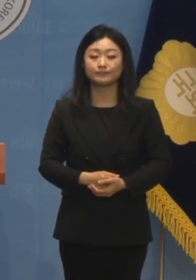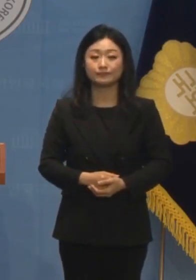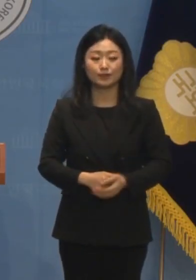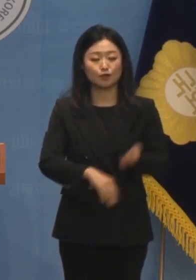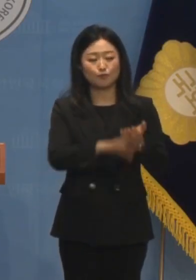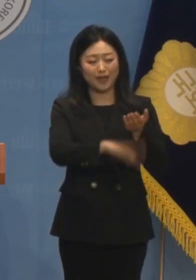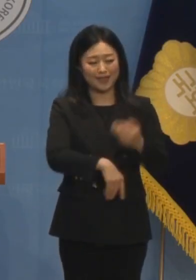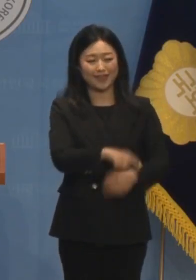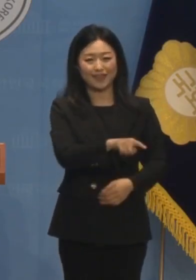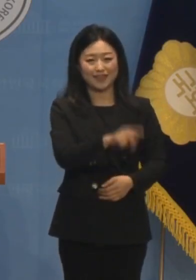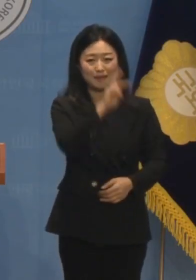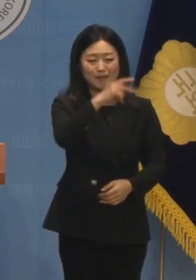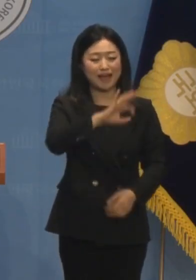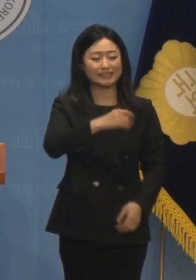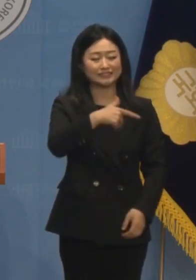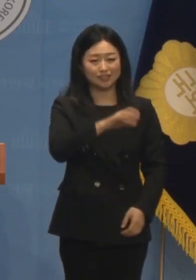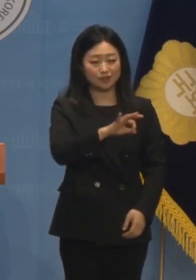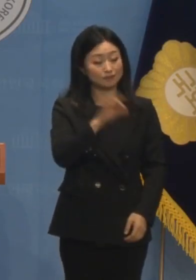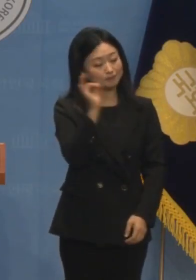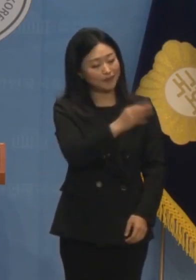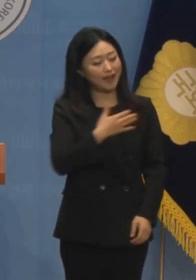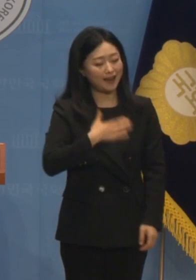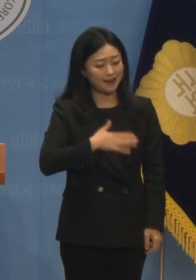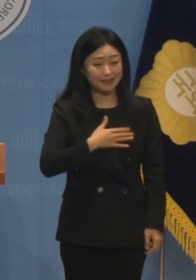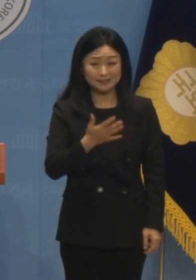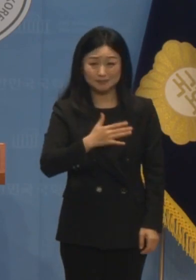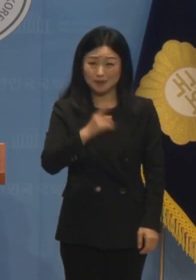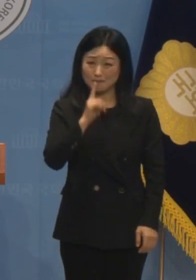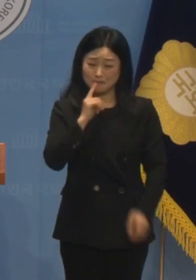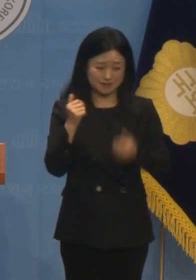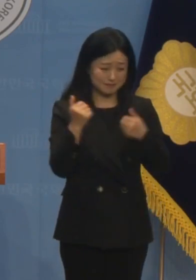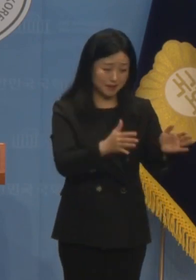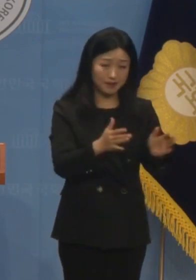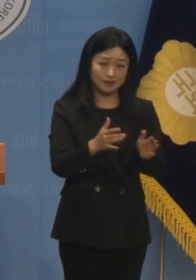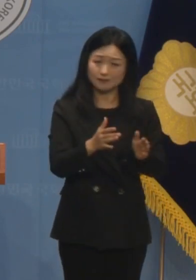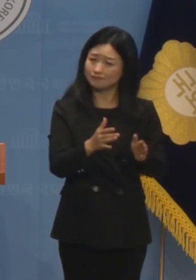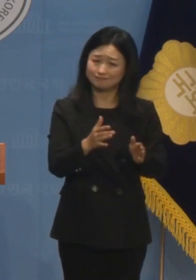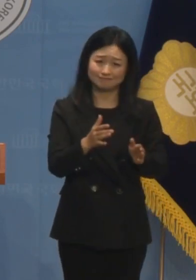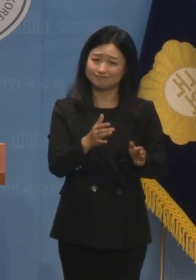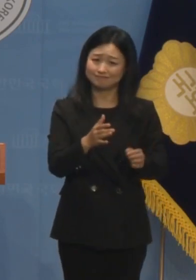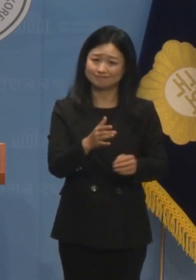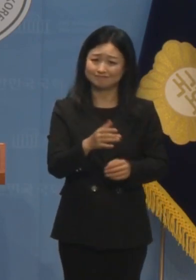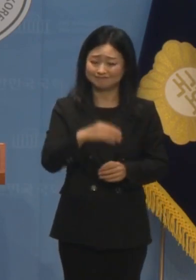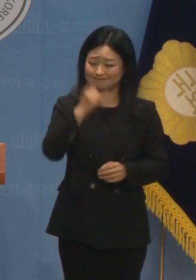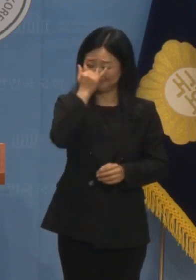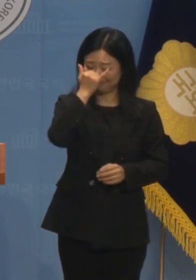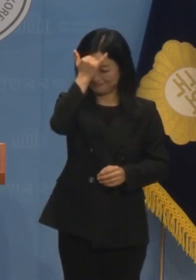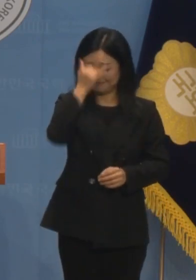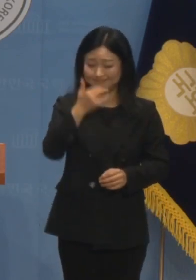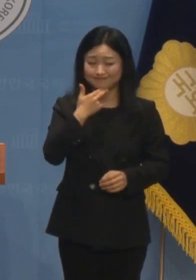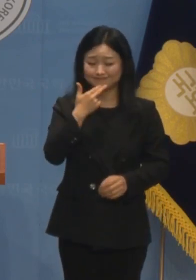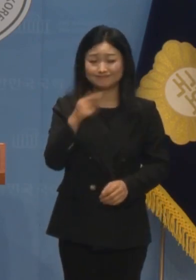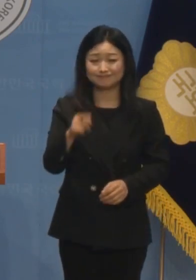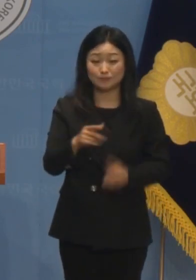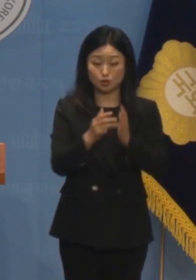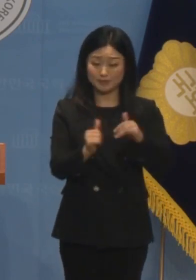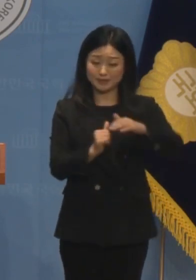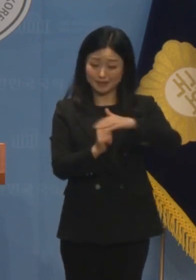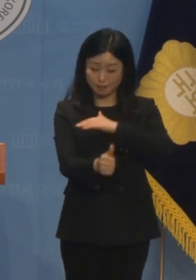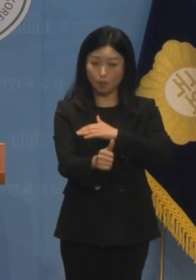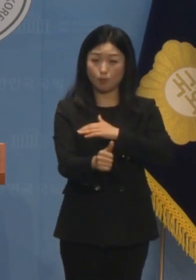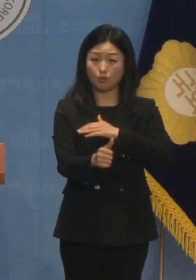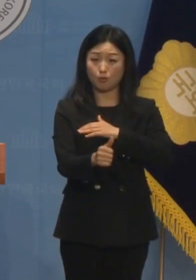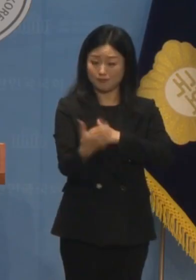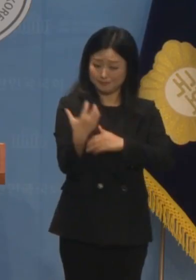후배 검사 출신 국회의원이라고 하더라도 함부로 말을 해서는 안되죠. 국민의 대표자가 국민을